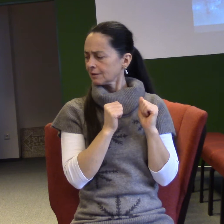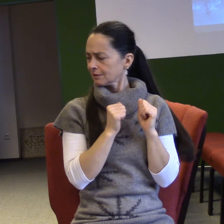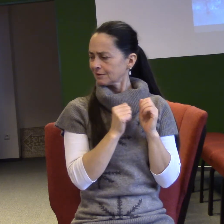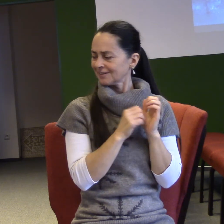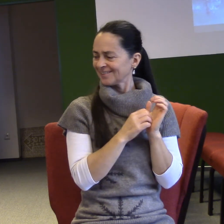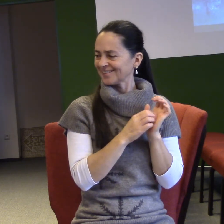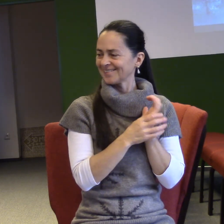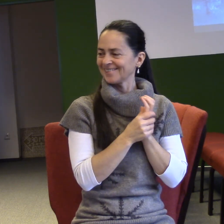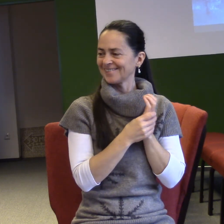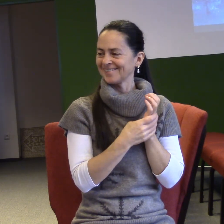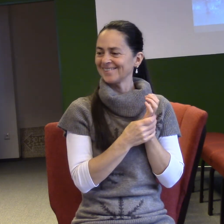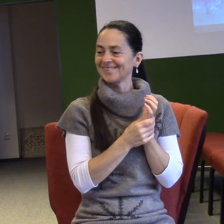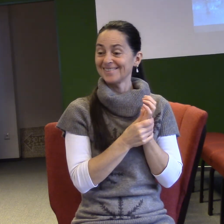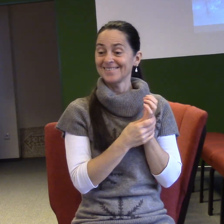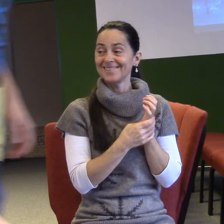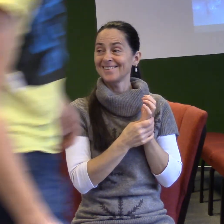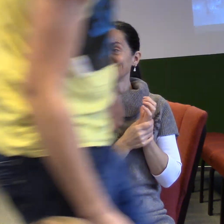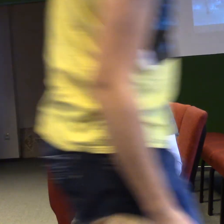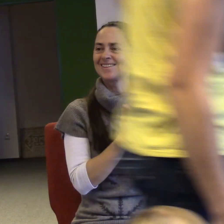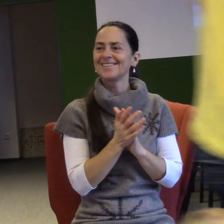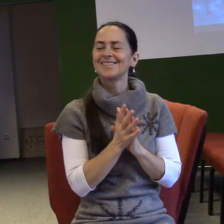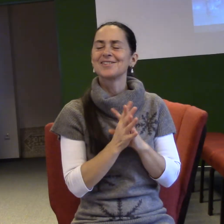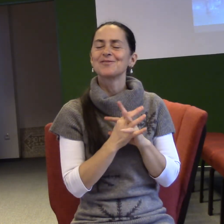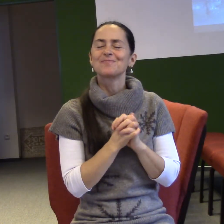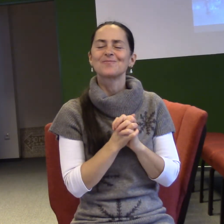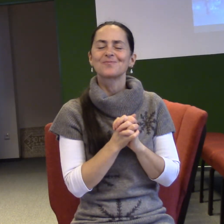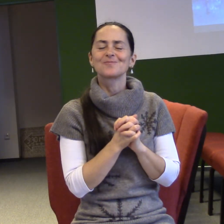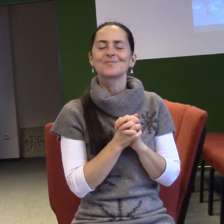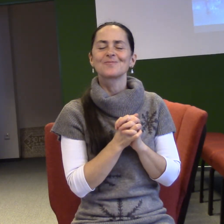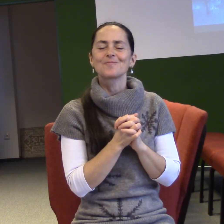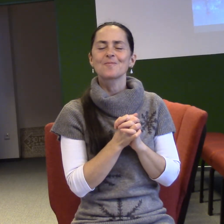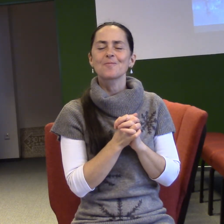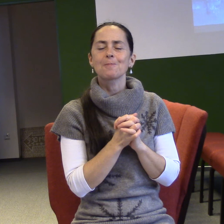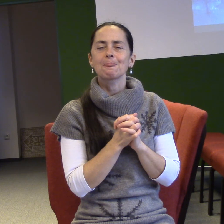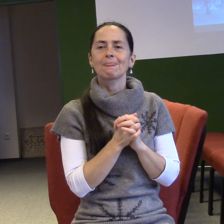přicházet k tobě jako nebeskému tatínkovi a stát v té službě, stát v tom daru, který si nám dal.